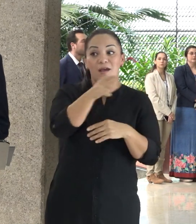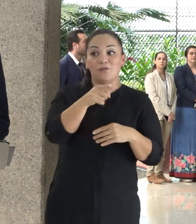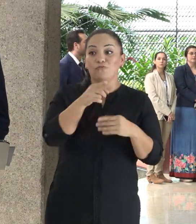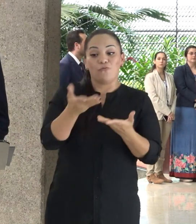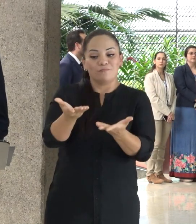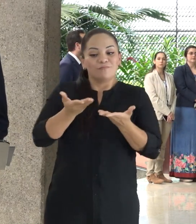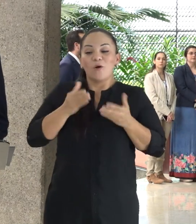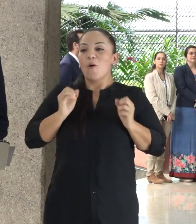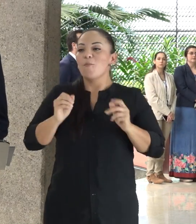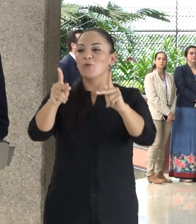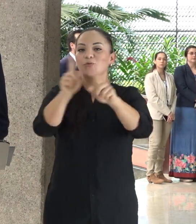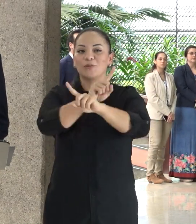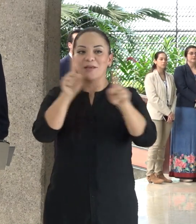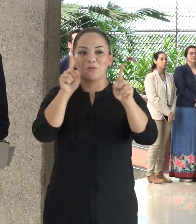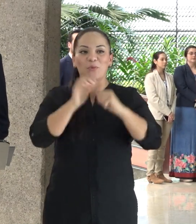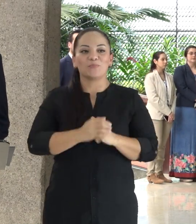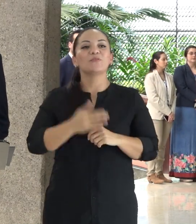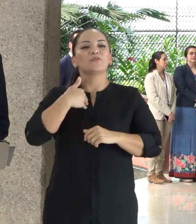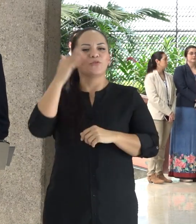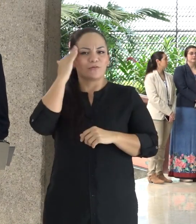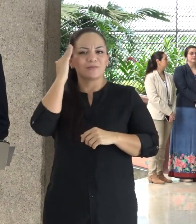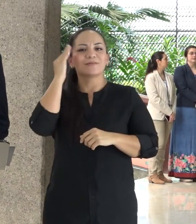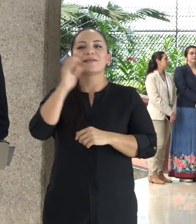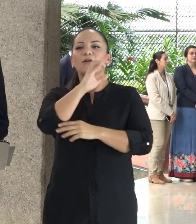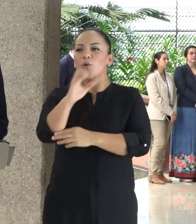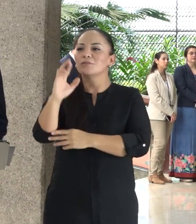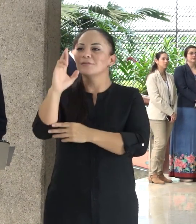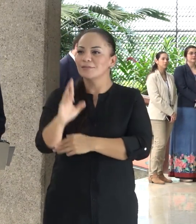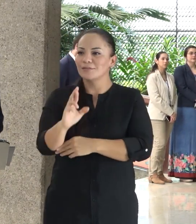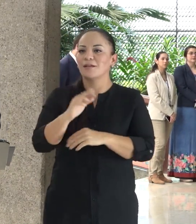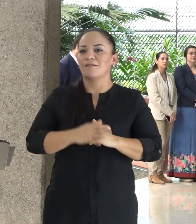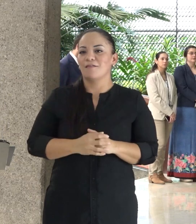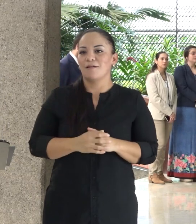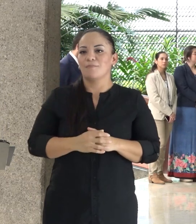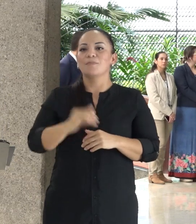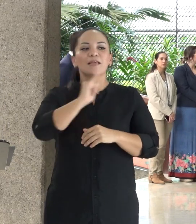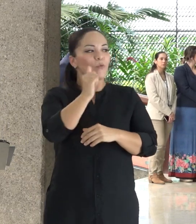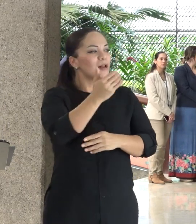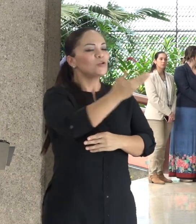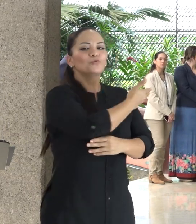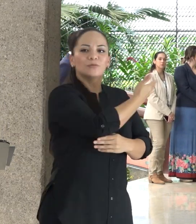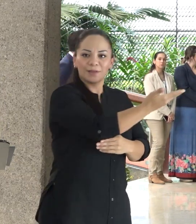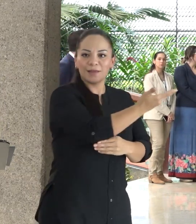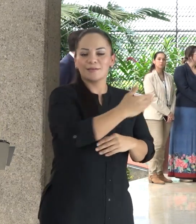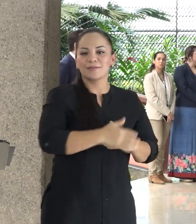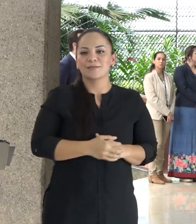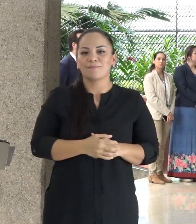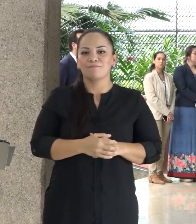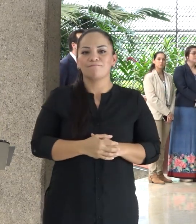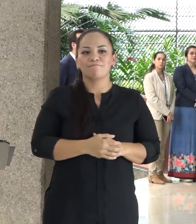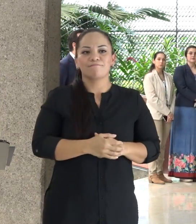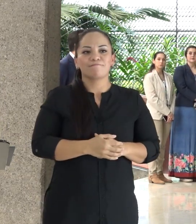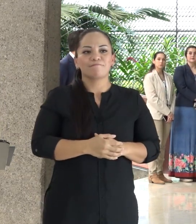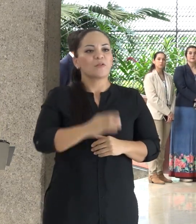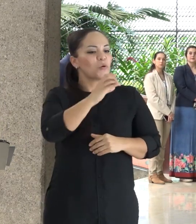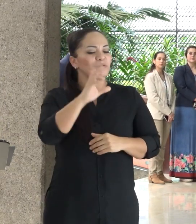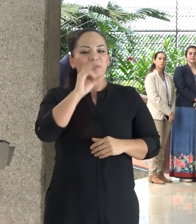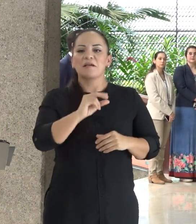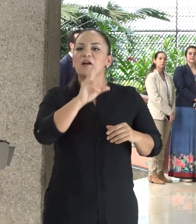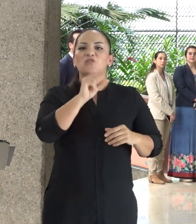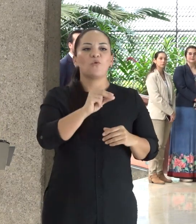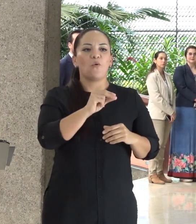respiro. Y yo sé que Costa Rica, al igual que ustedes, no echa un